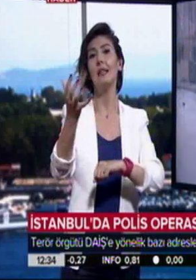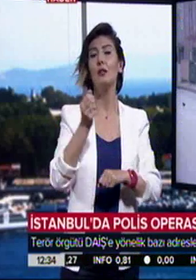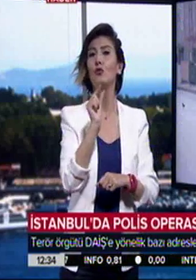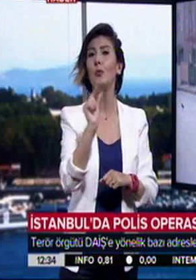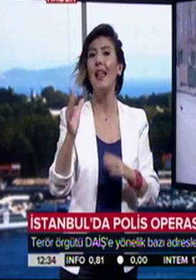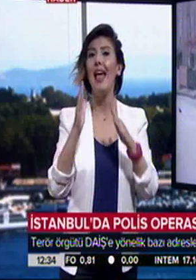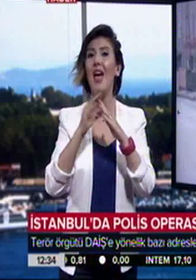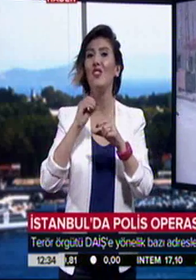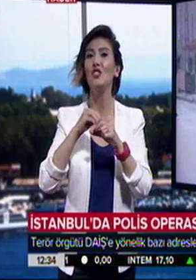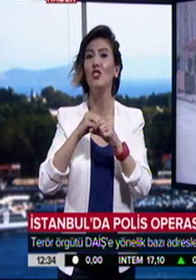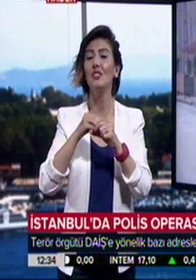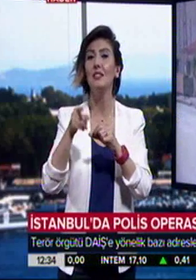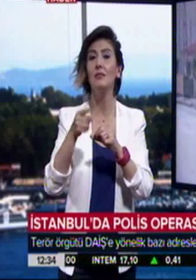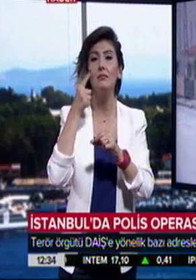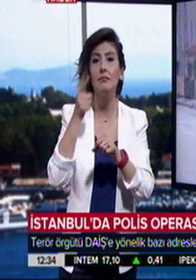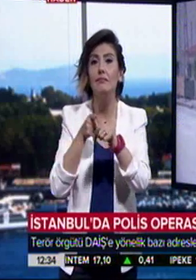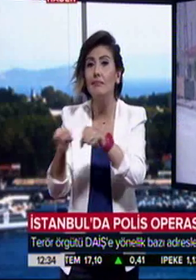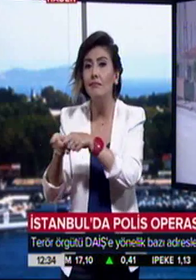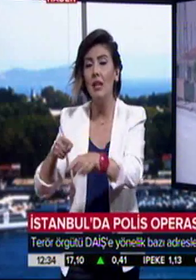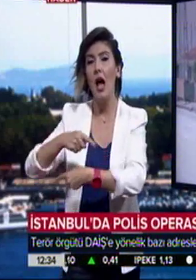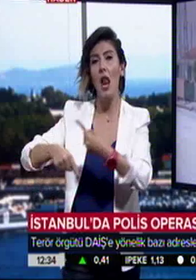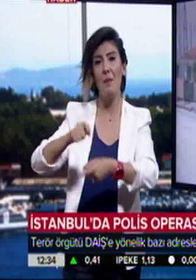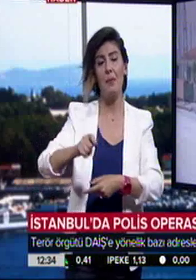şüphelilerin evlerinde ve gösterdikleri yerlerde aramalar yapıldı.